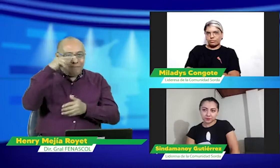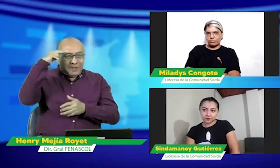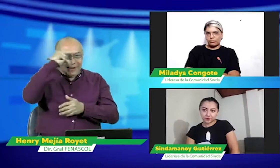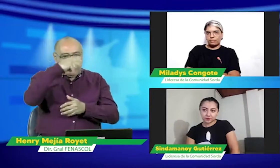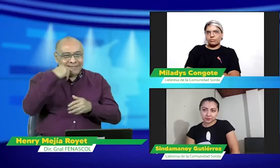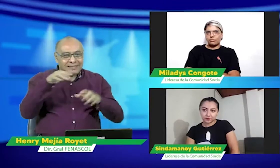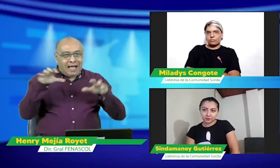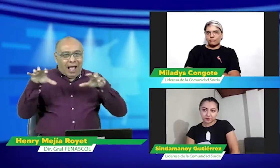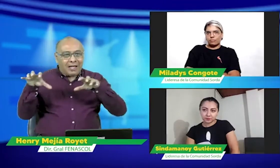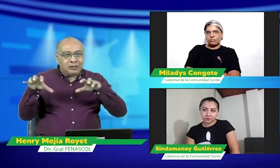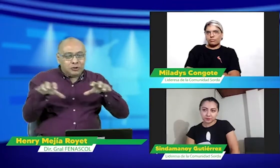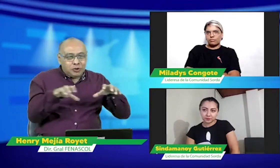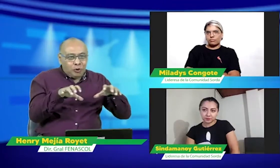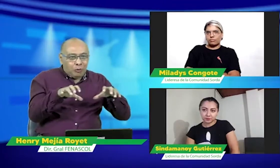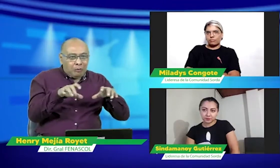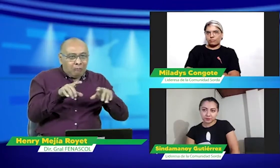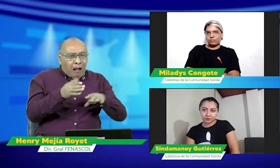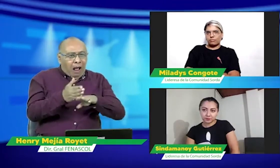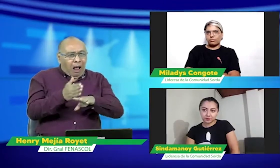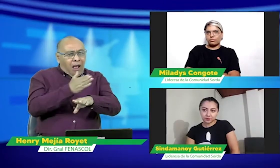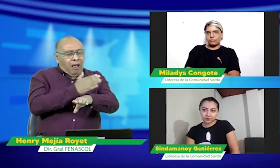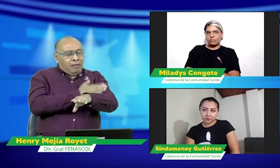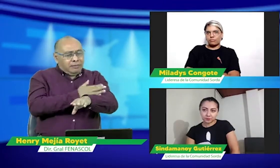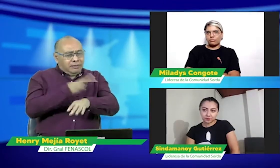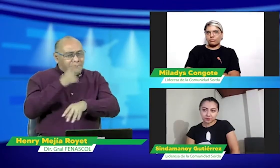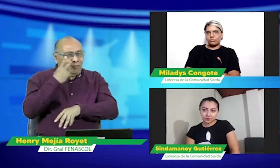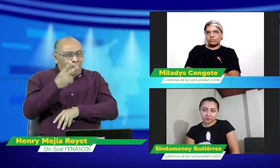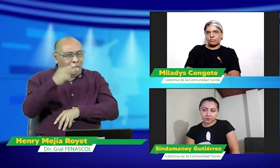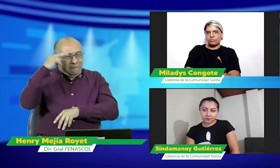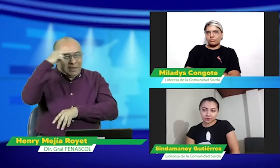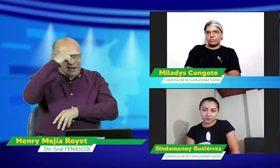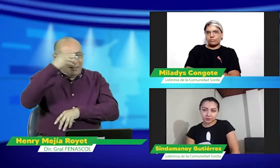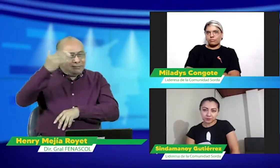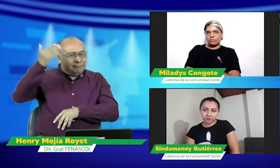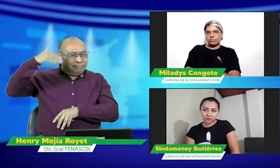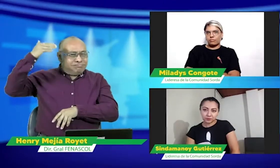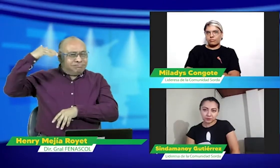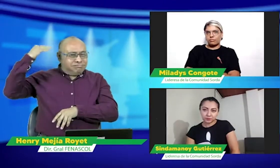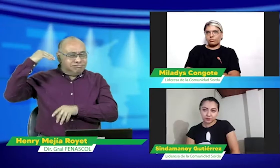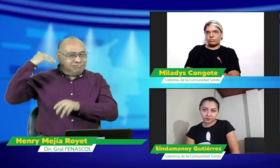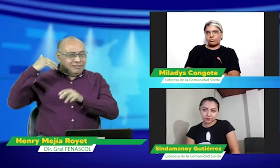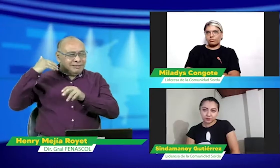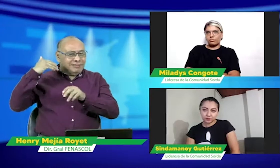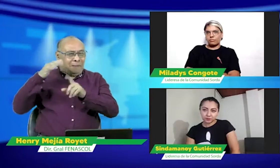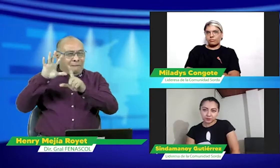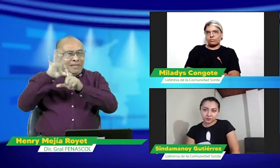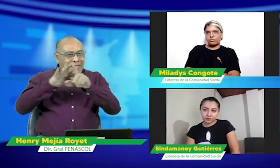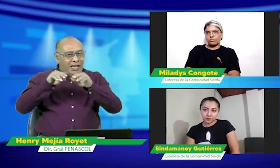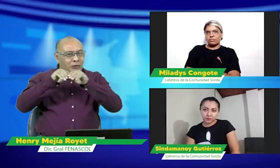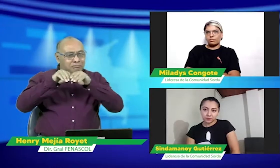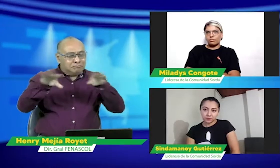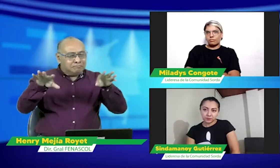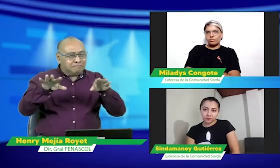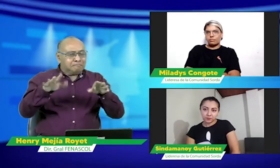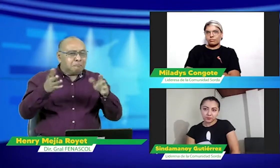Sin embargo, Milades habla de unas acciones y de hecho yo recuerdo que Milades había